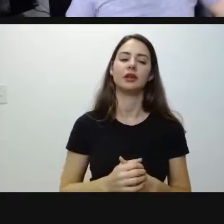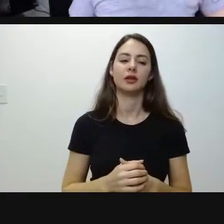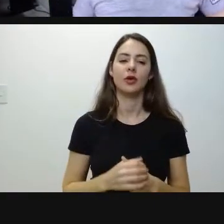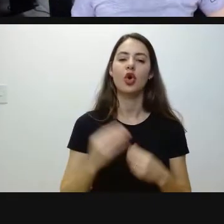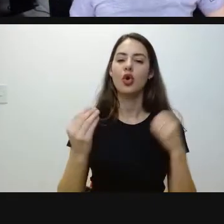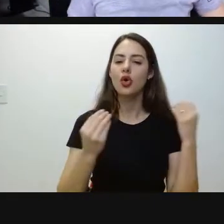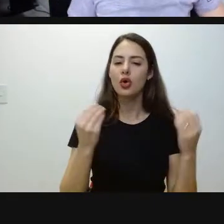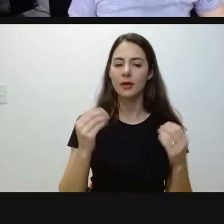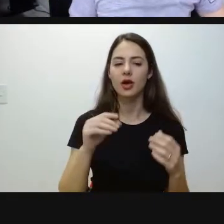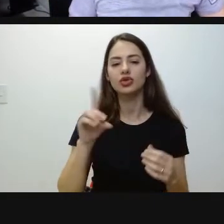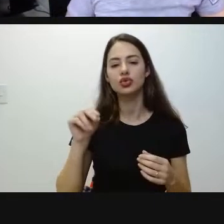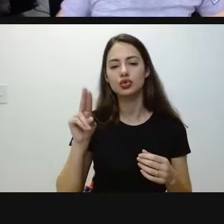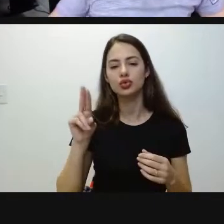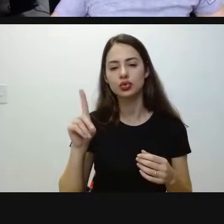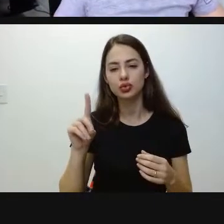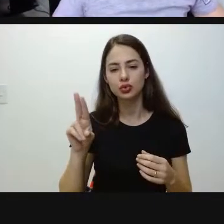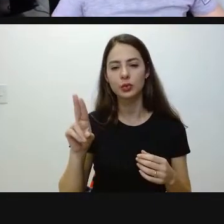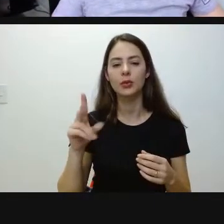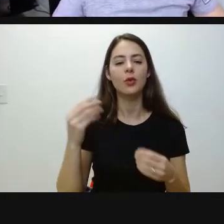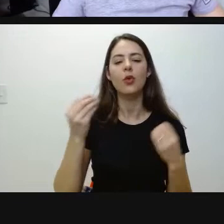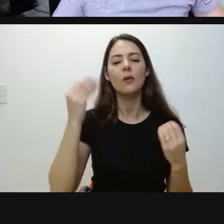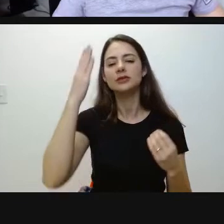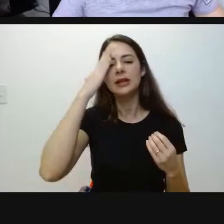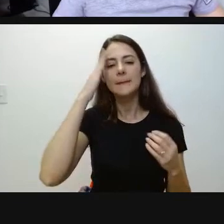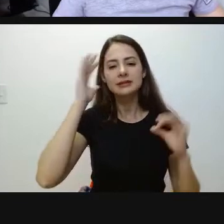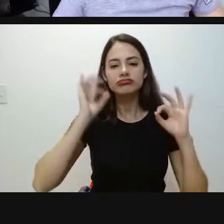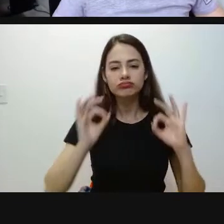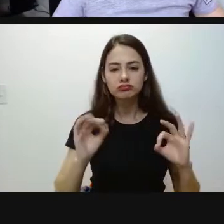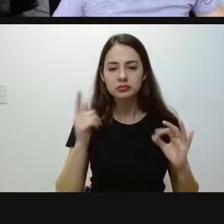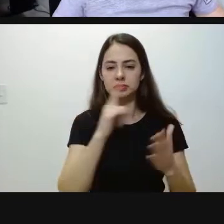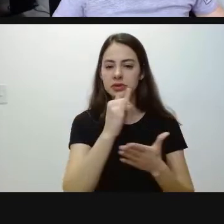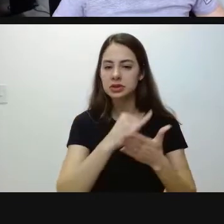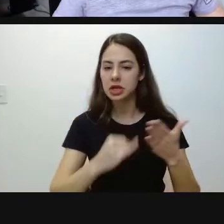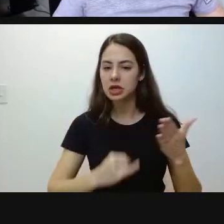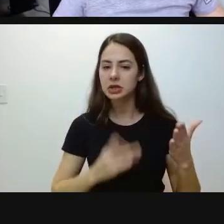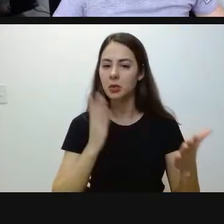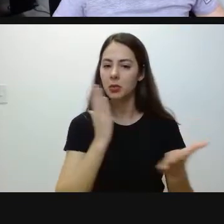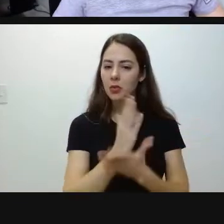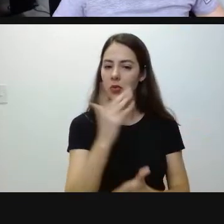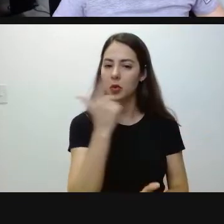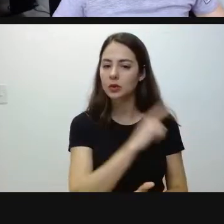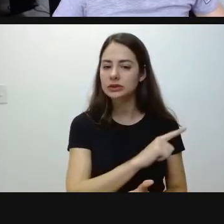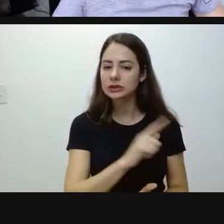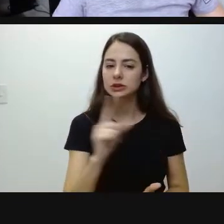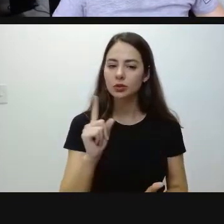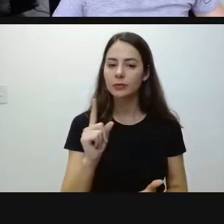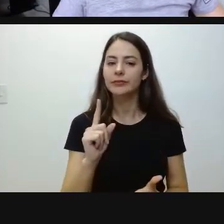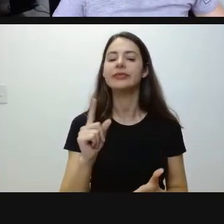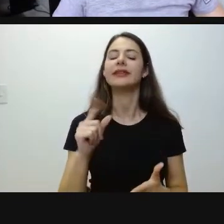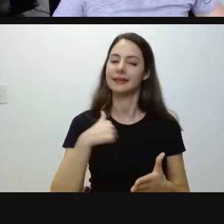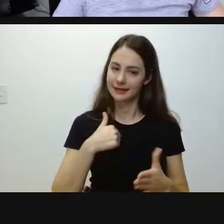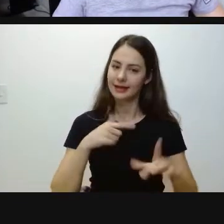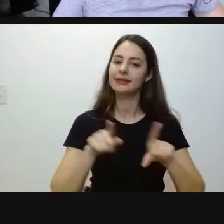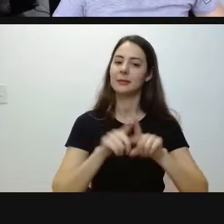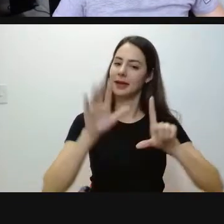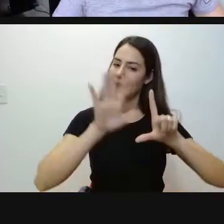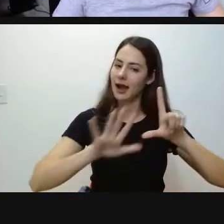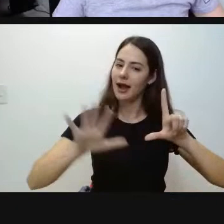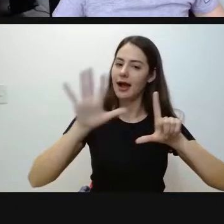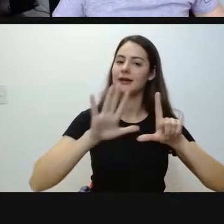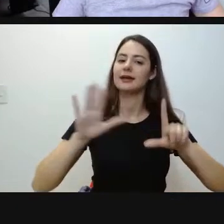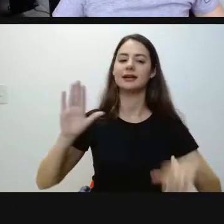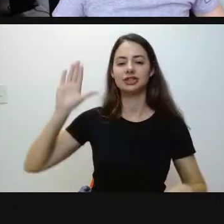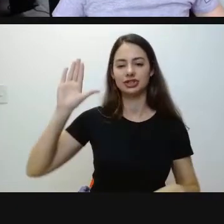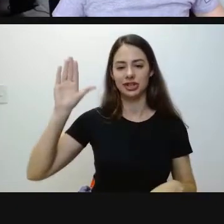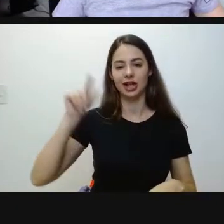inscrição foi deferida ou homologada? Ele tem a sua informação na área do candidato. Coloquei a senha dele. Acesse lá